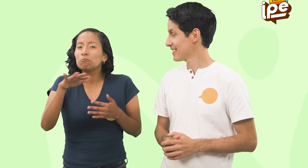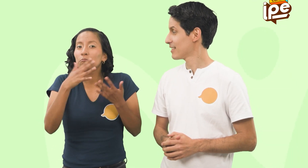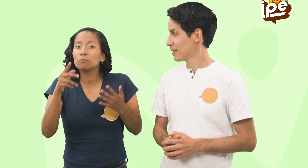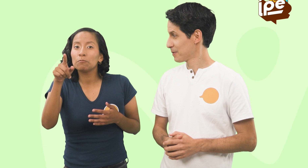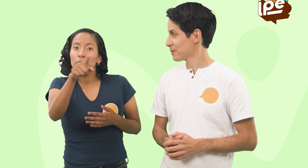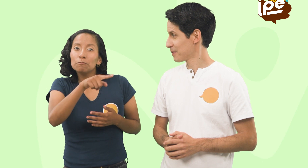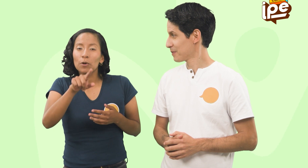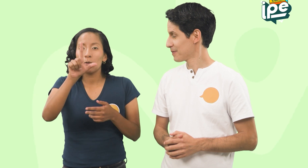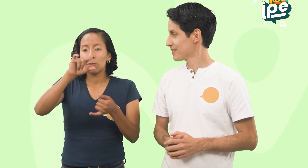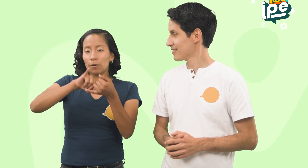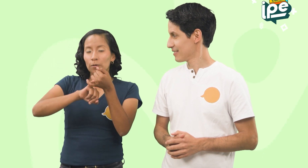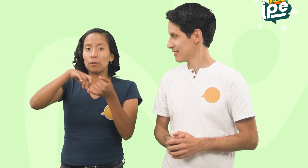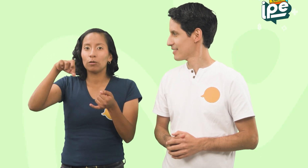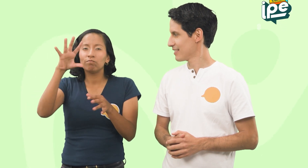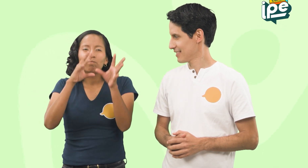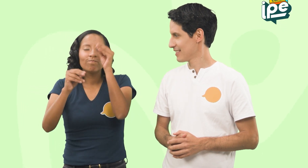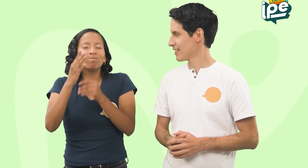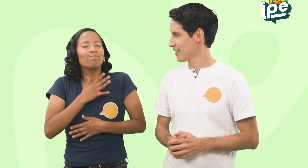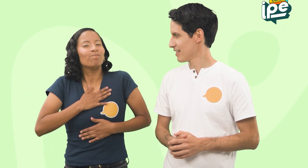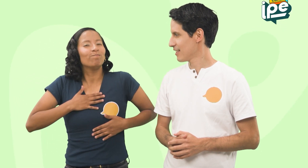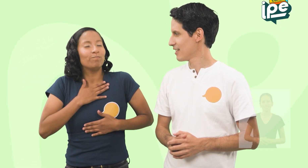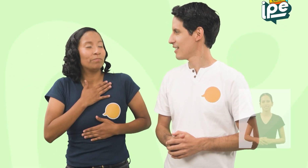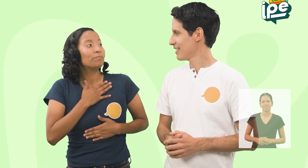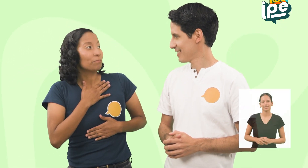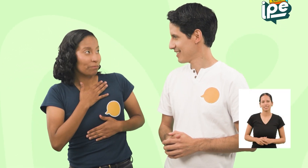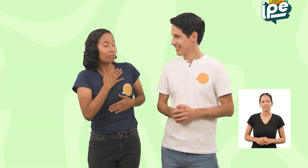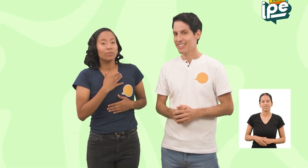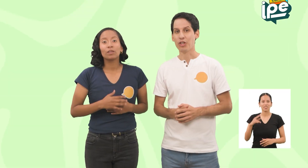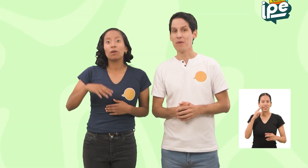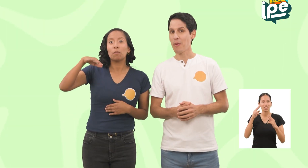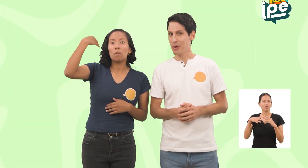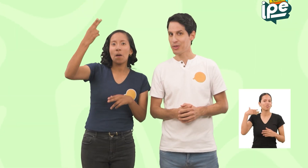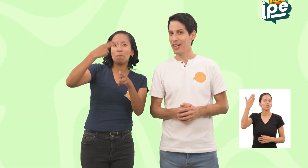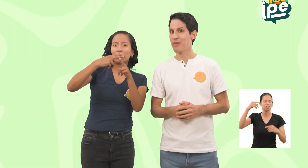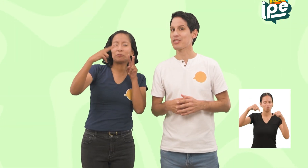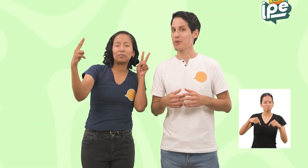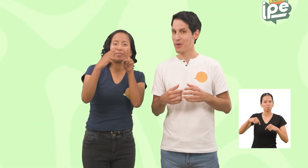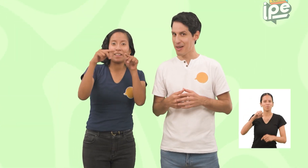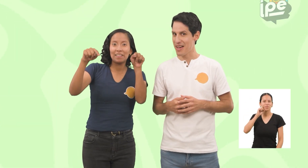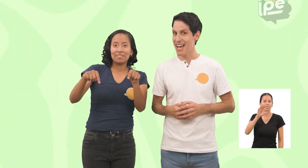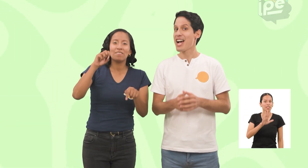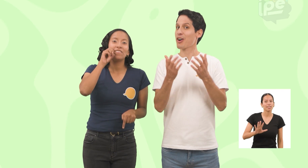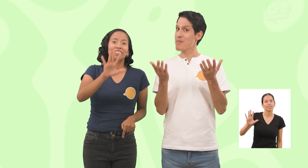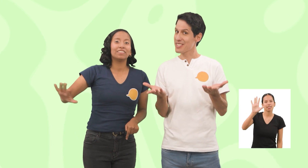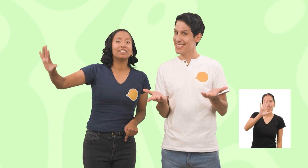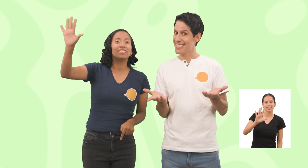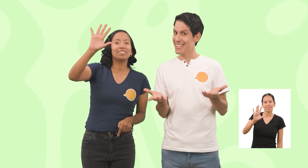disfrutando el aprender la LSP Nos vemos pronto en nuestro programa ¿Cómo se dice?